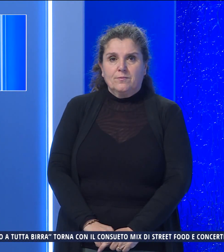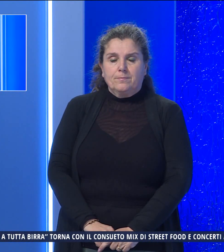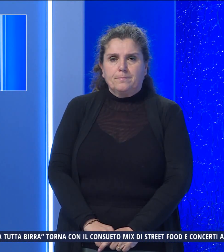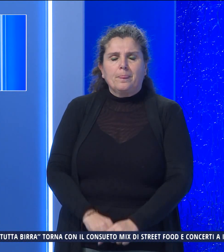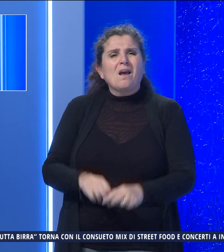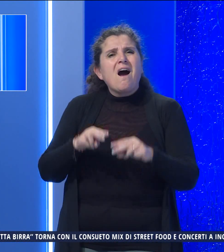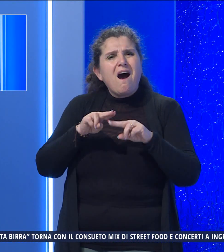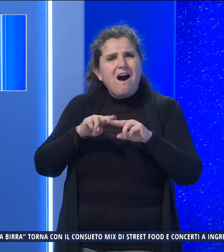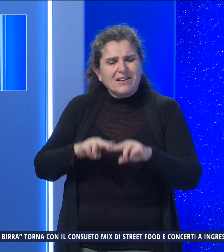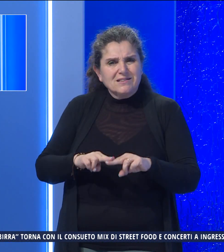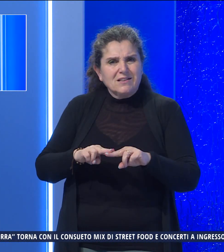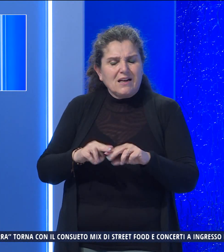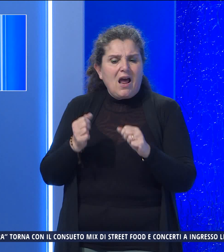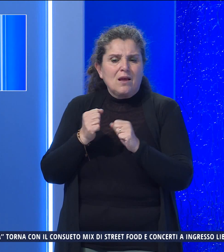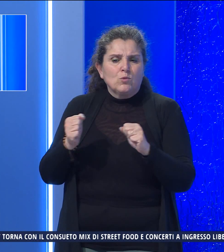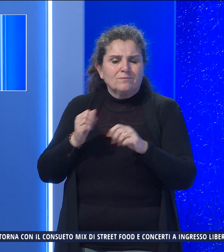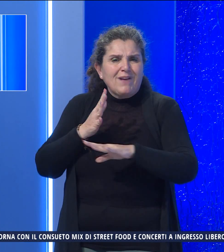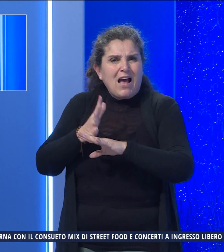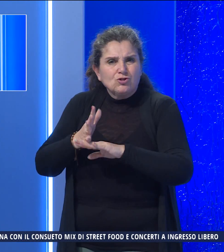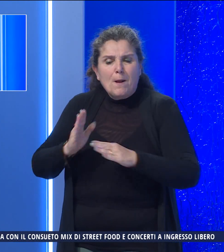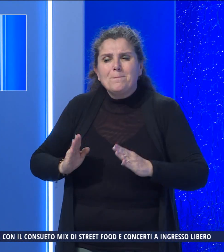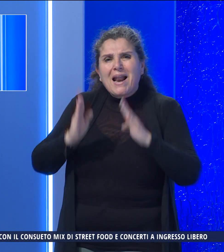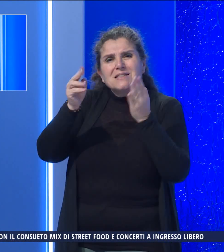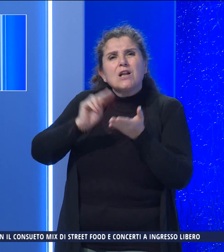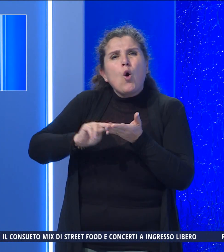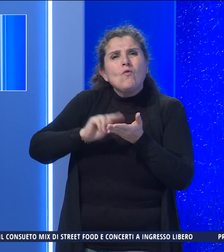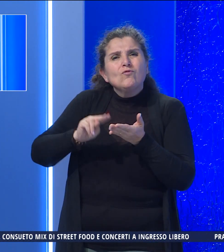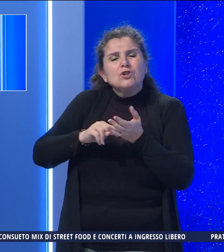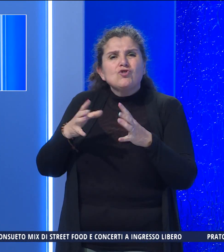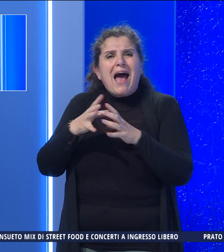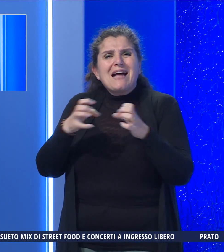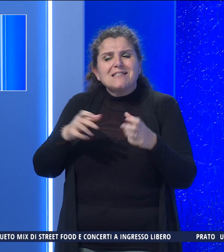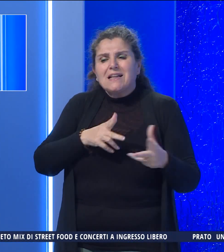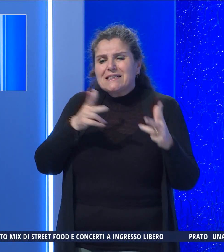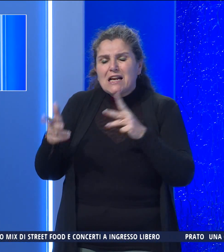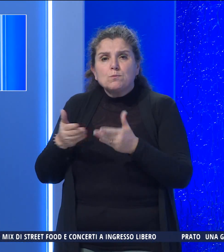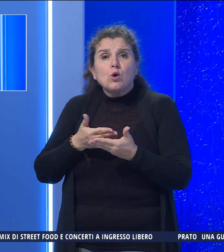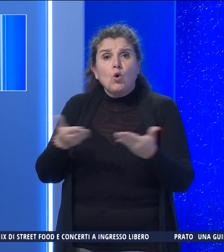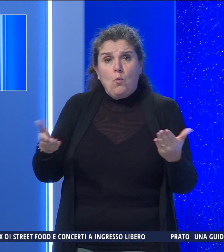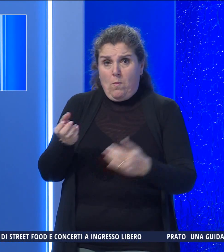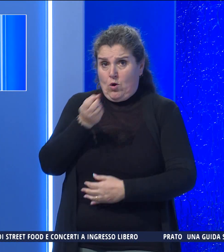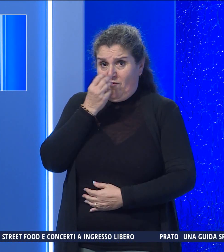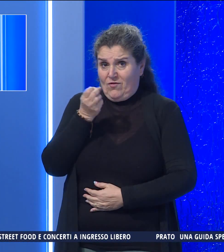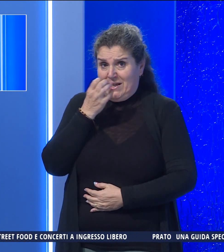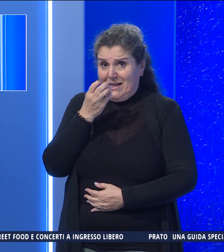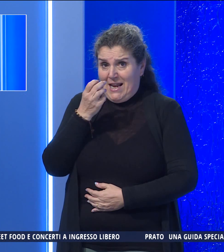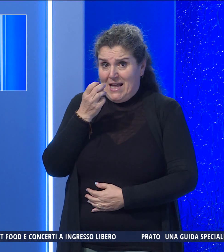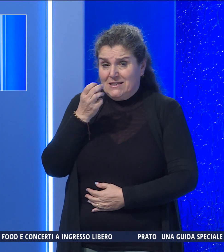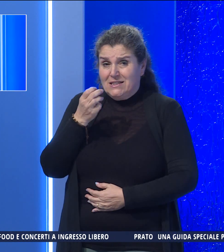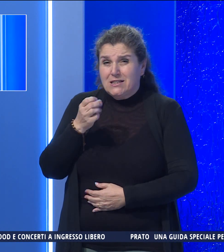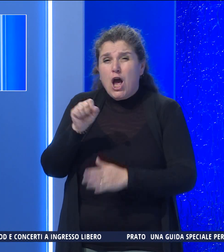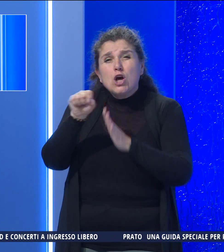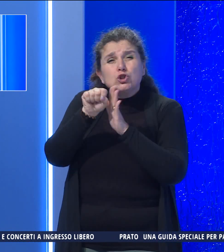Resterà inagibile a lungo la palazzina uffici dell'azienda del trasporto pubblico di Firenze nello